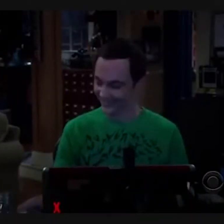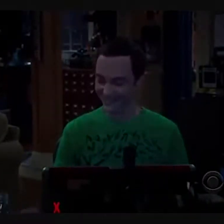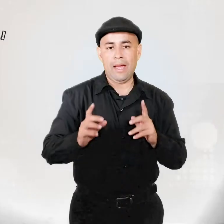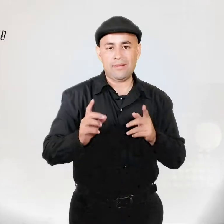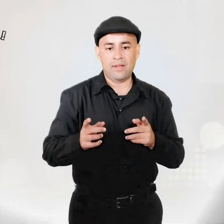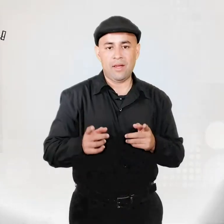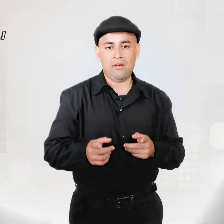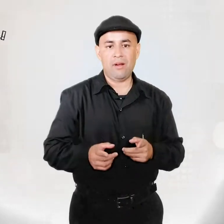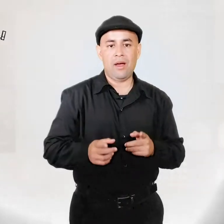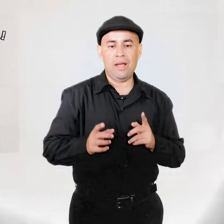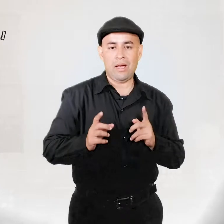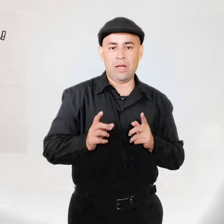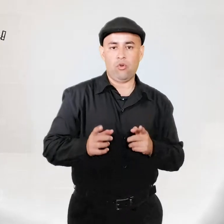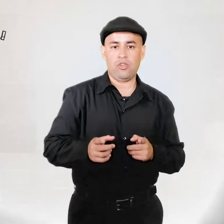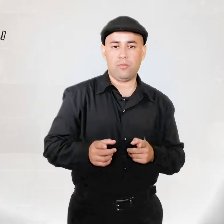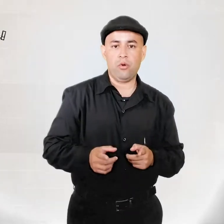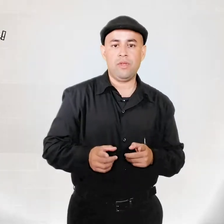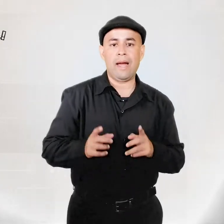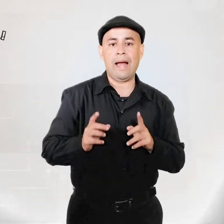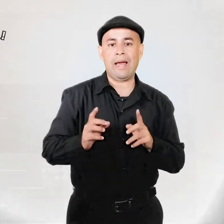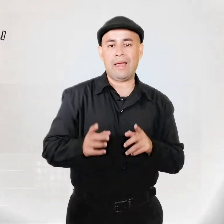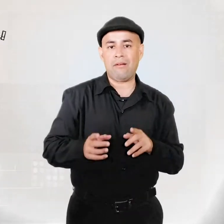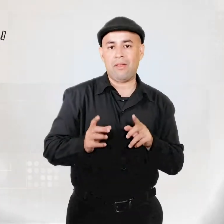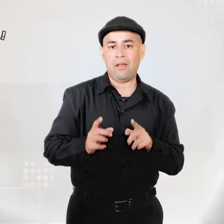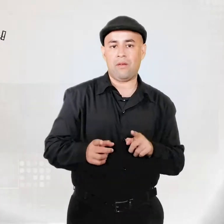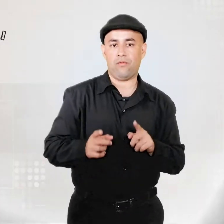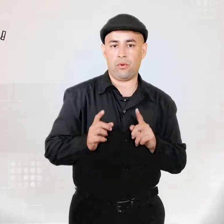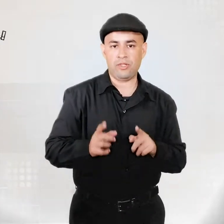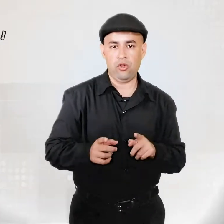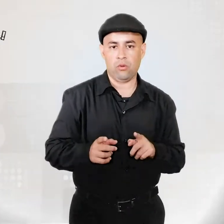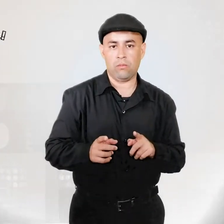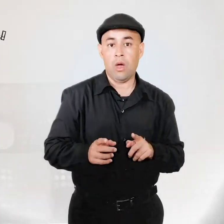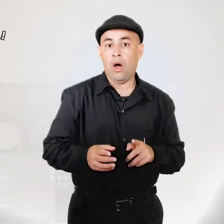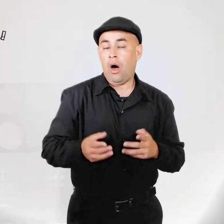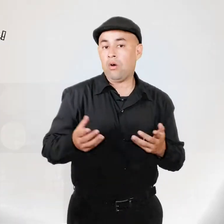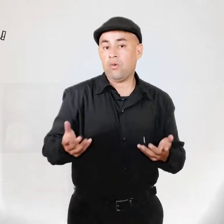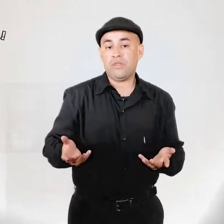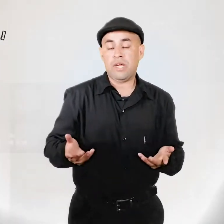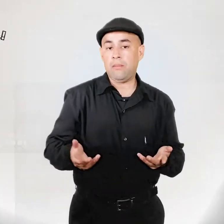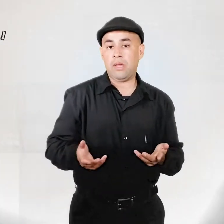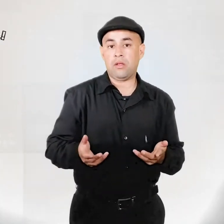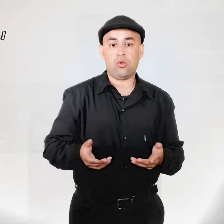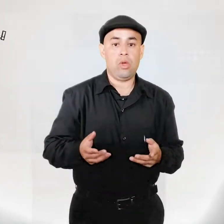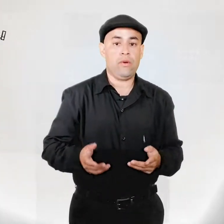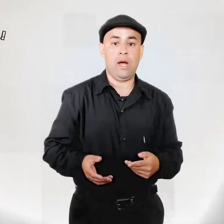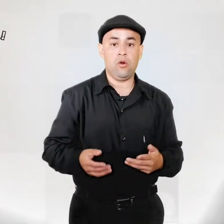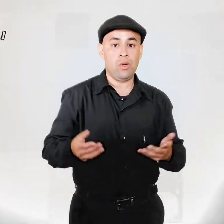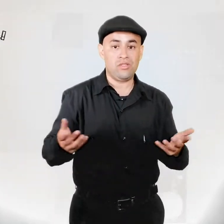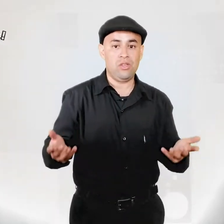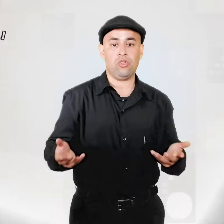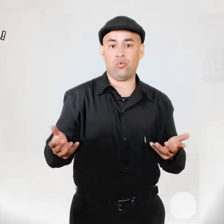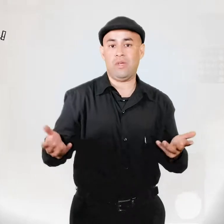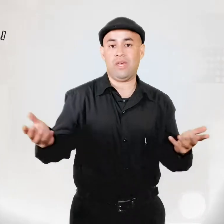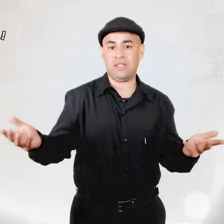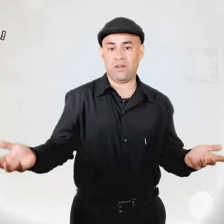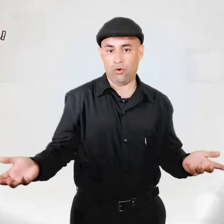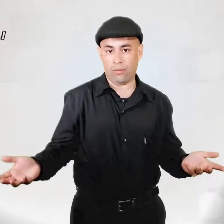Esta guerra es la que corresponde a la guerra de la información, aunque oficialmente todavía no ha sido asumida de esta forma.